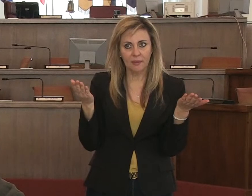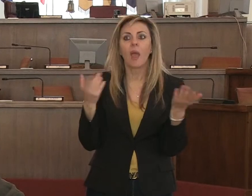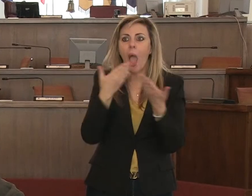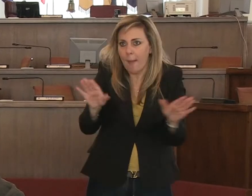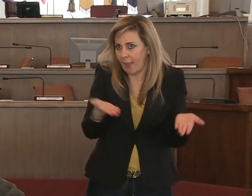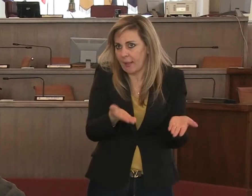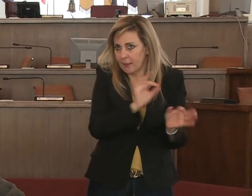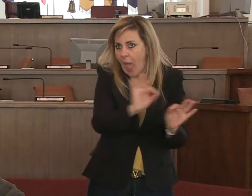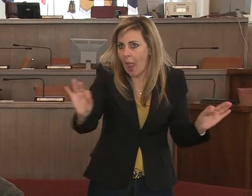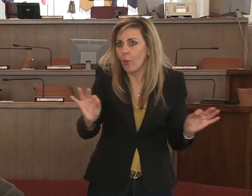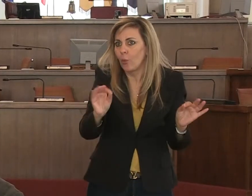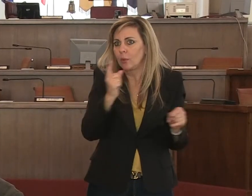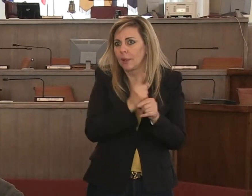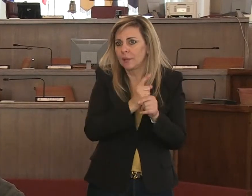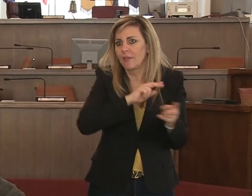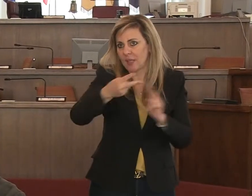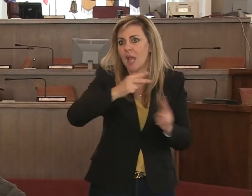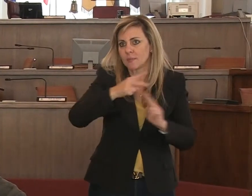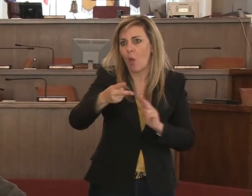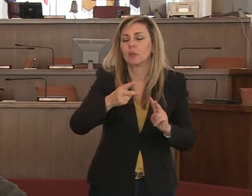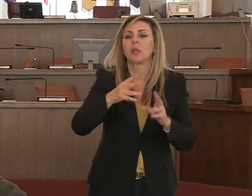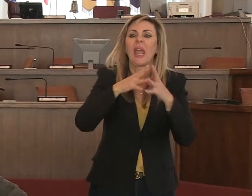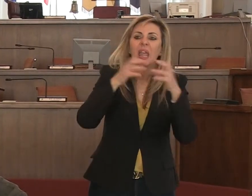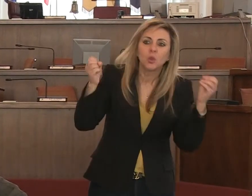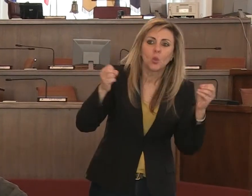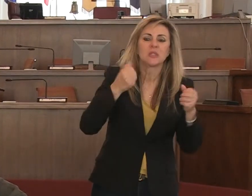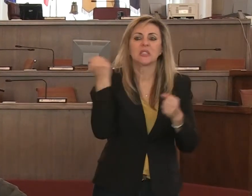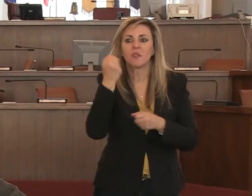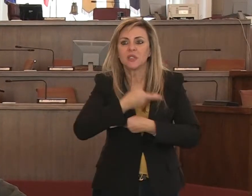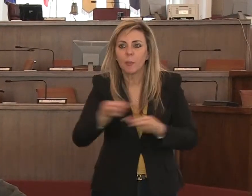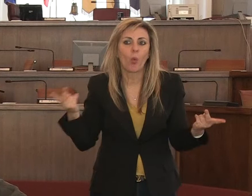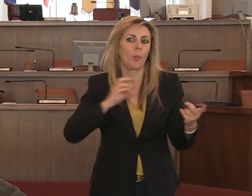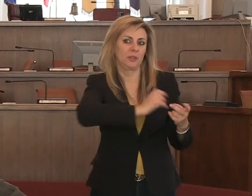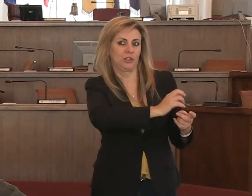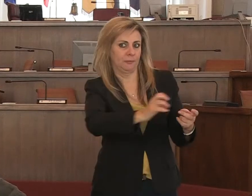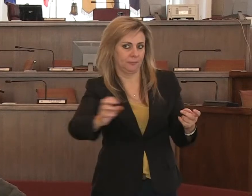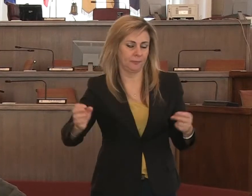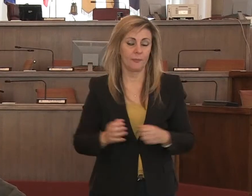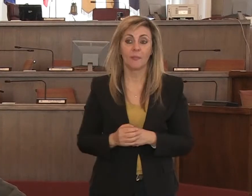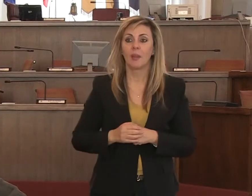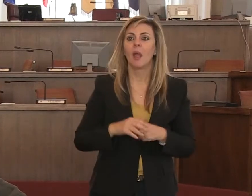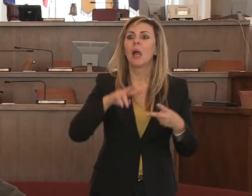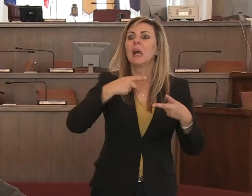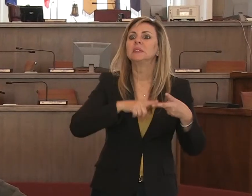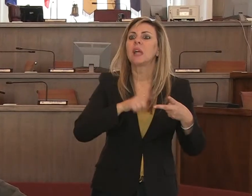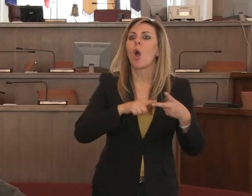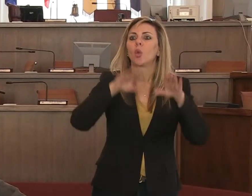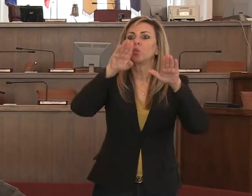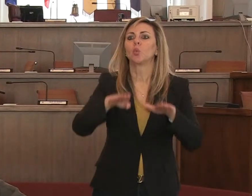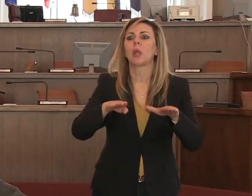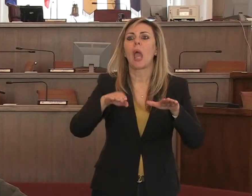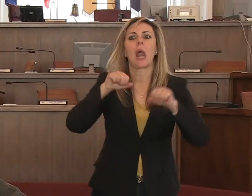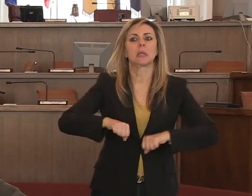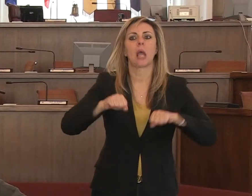aperte eh quali il settore dell'industria, le banche, i servizi pubblici eccetera. Il secondo è stato quello della tutela della salute